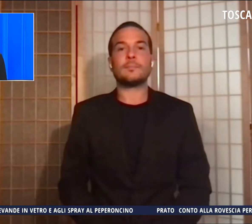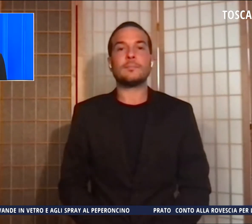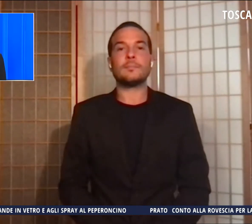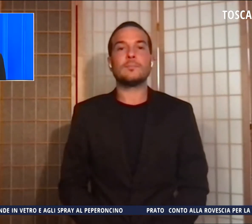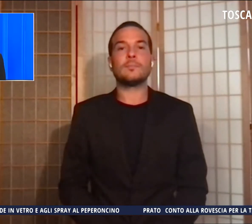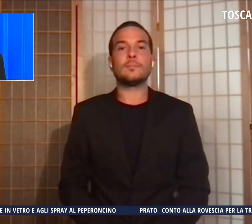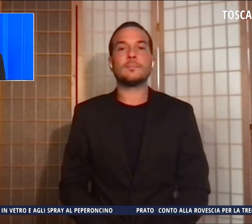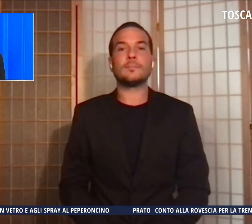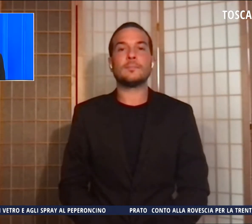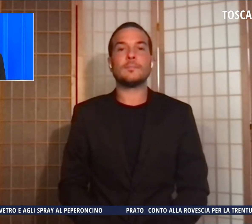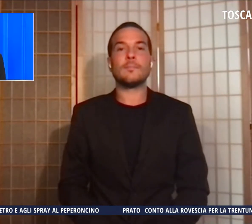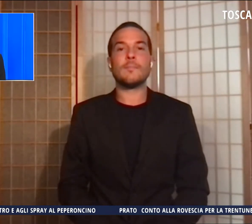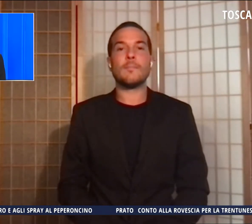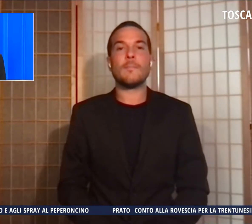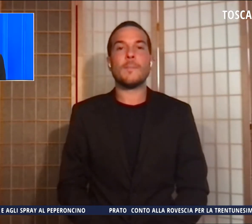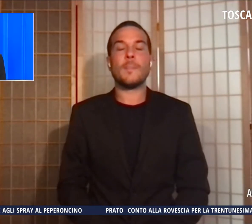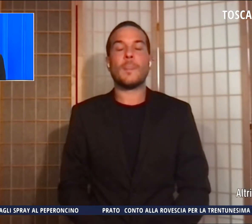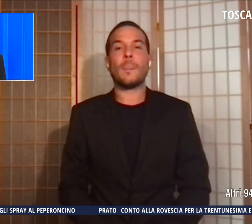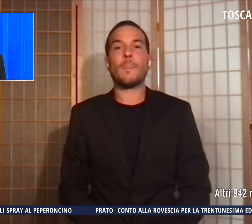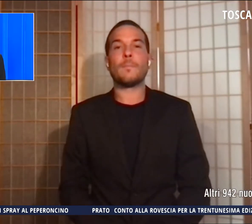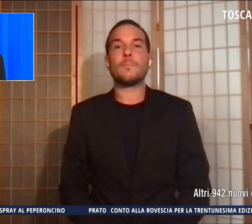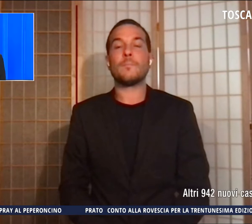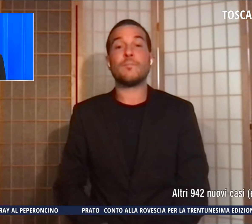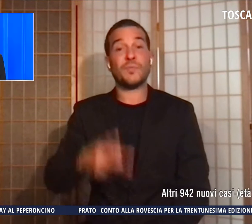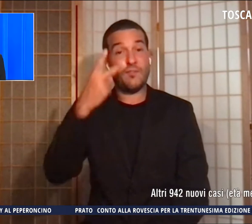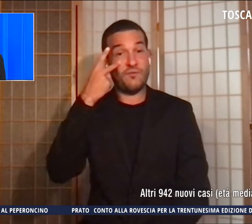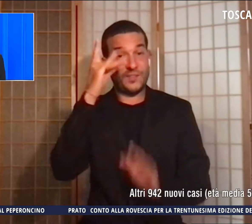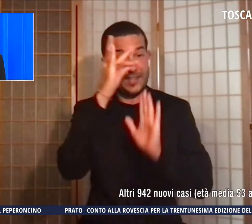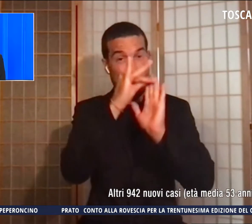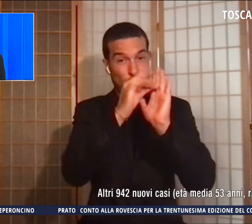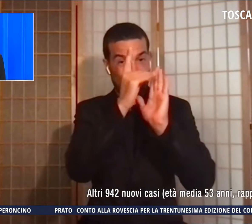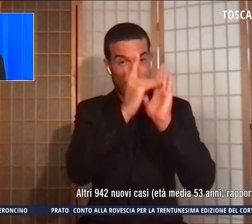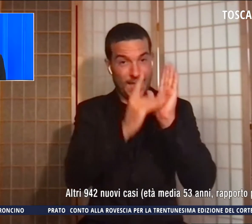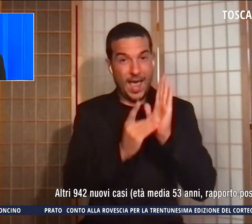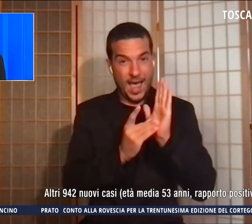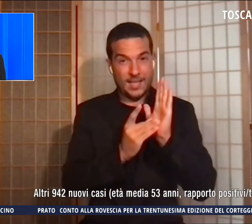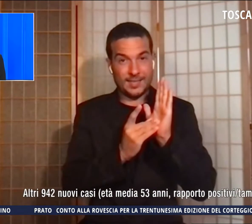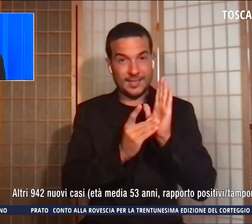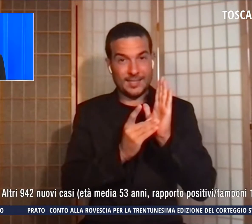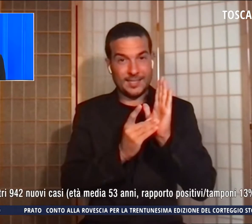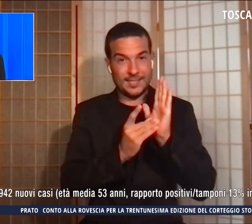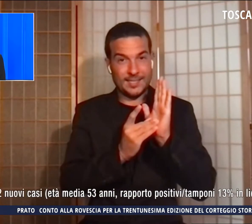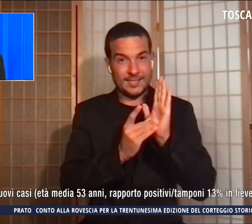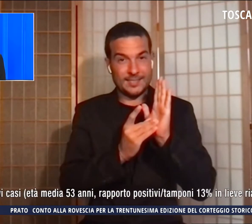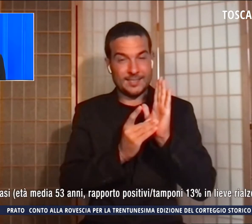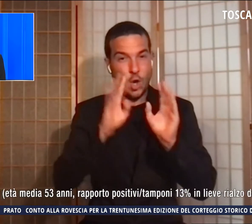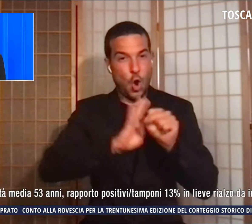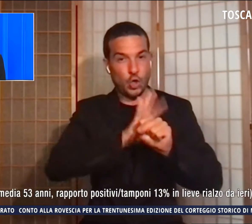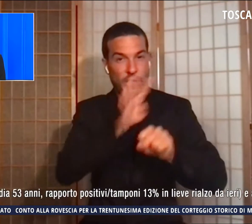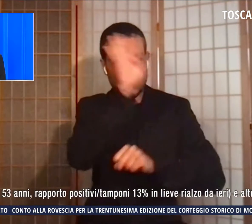E siamo ai dati del coronavirus in Toscana nelle ultime 24 ore.